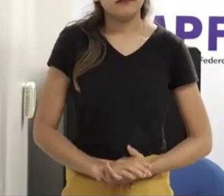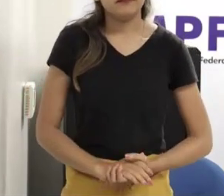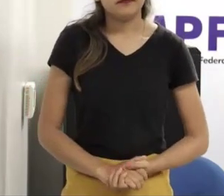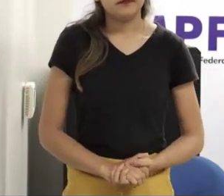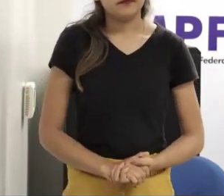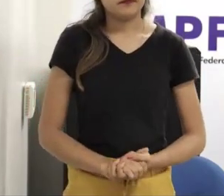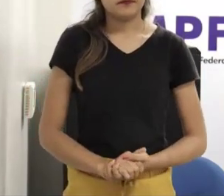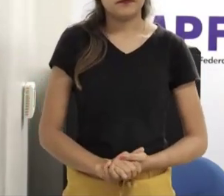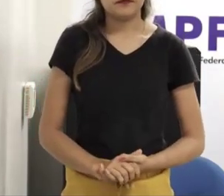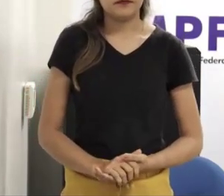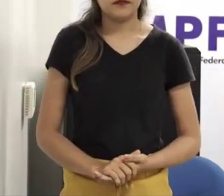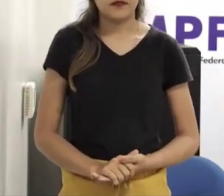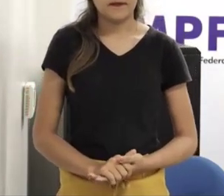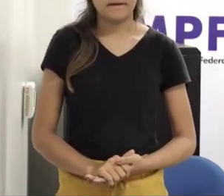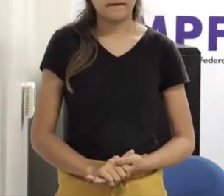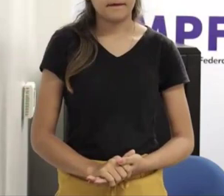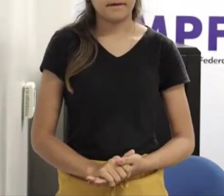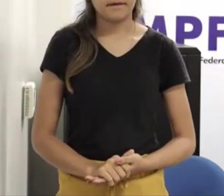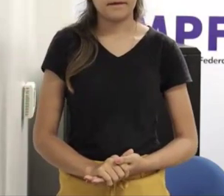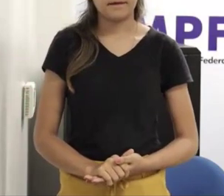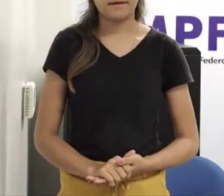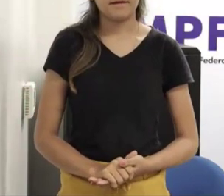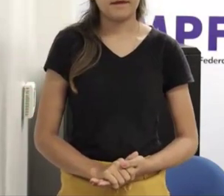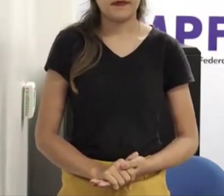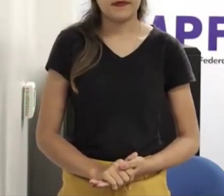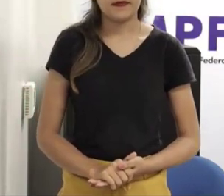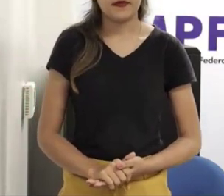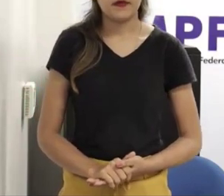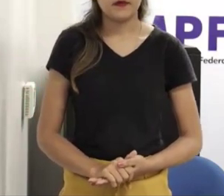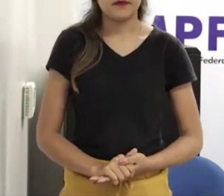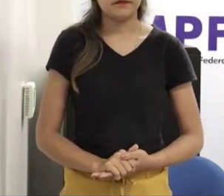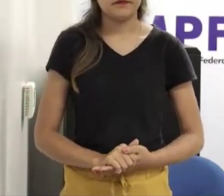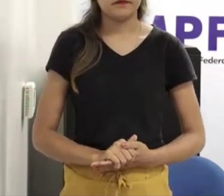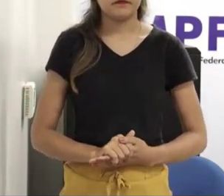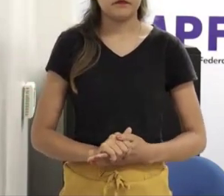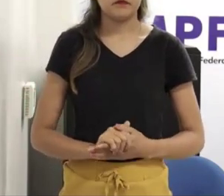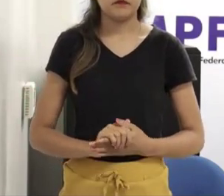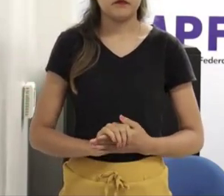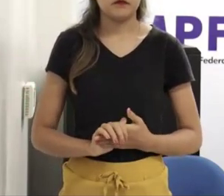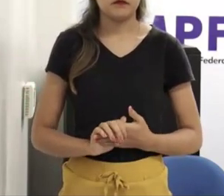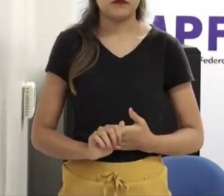denunciaria não sei o quê, e por que que isso não acontece, nem no crime real, e também no virtual?